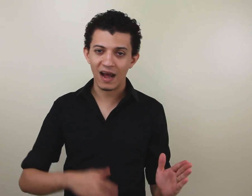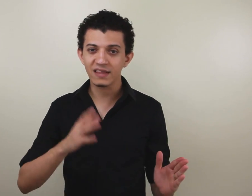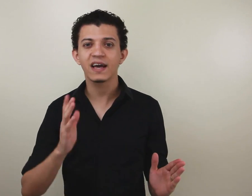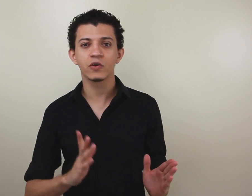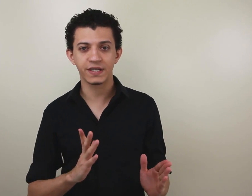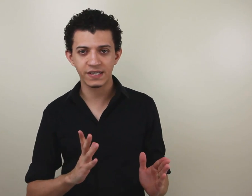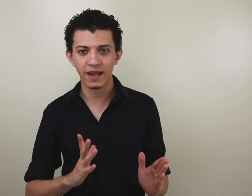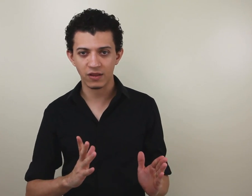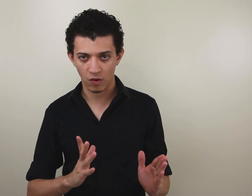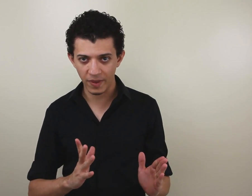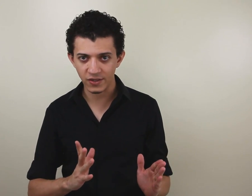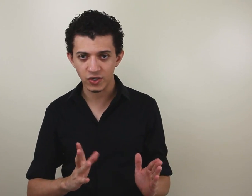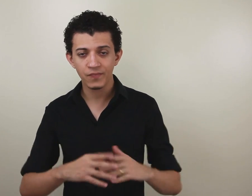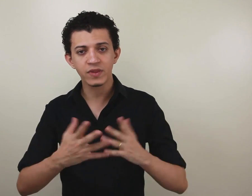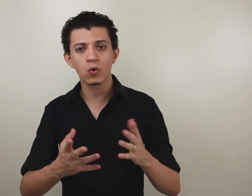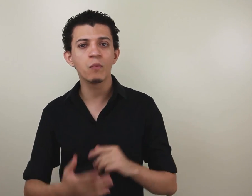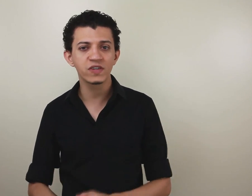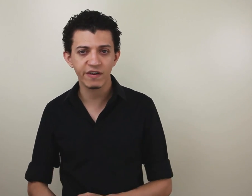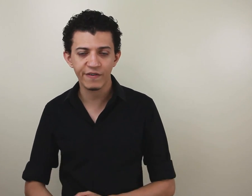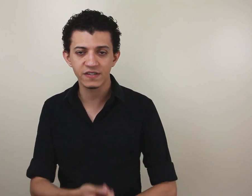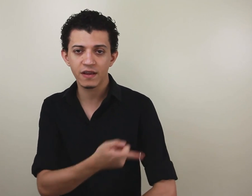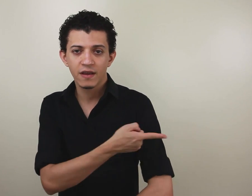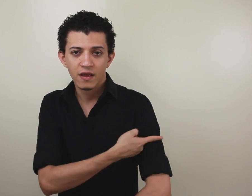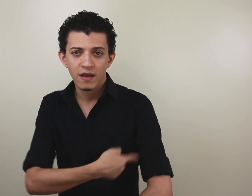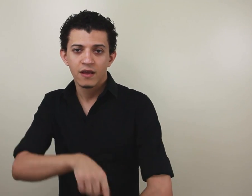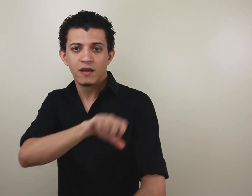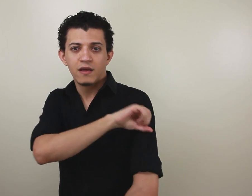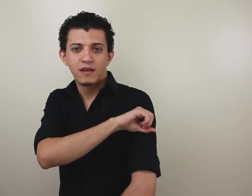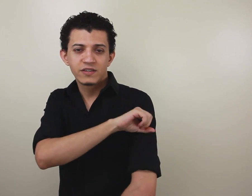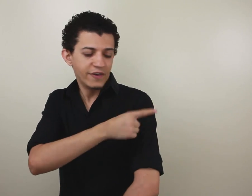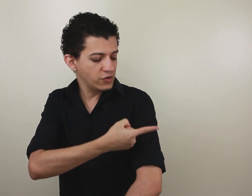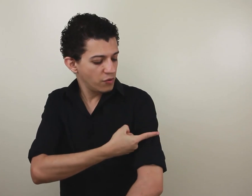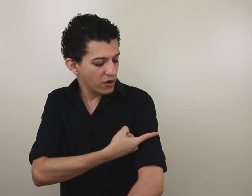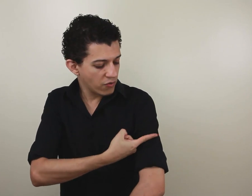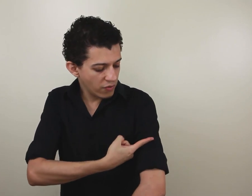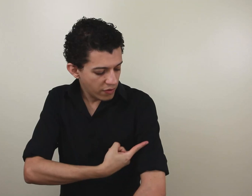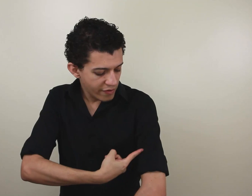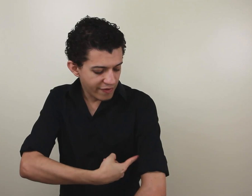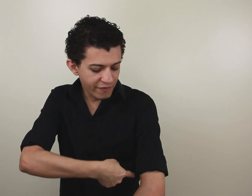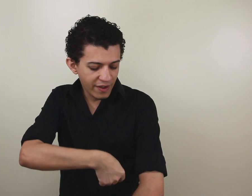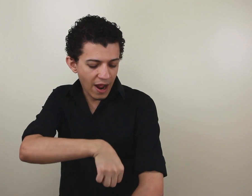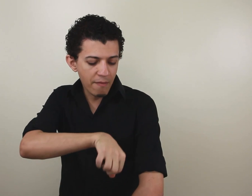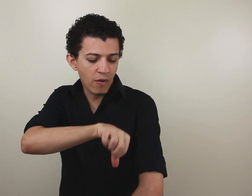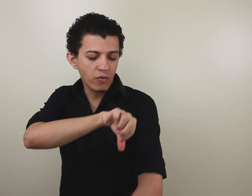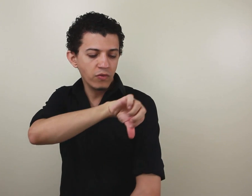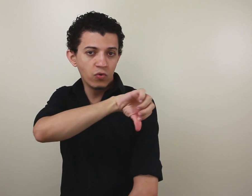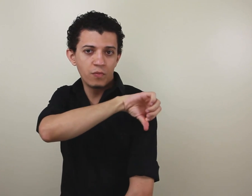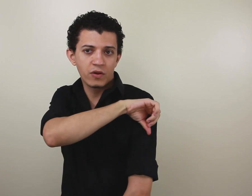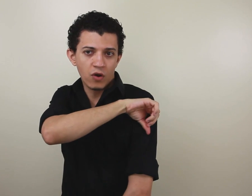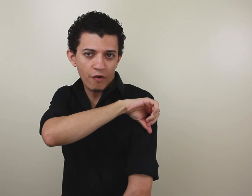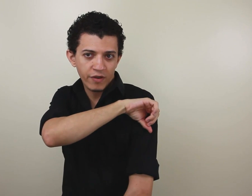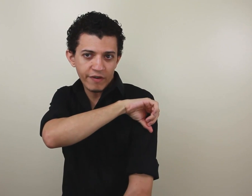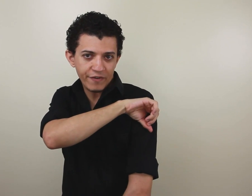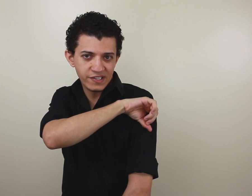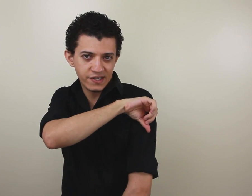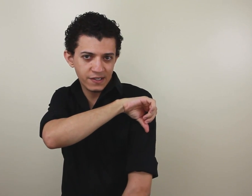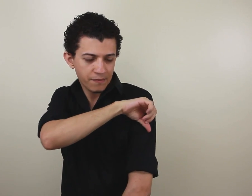até a nona série, atualmente? Então, como você vai fazer? Você vai fazer o número 1, vai virar a mão no número 9, vai fazer assim.